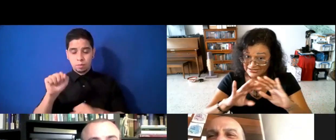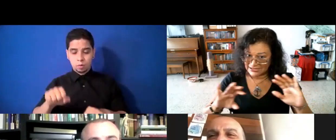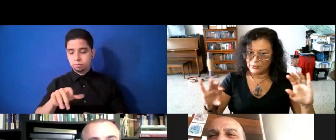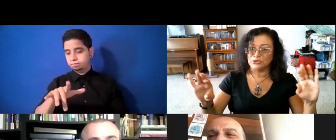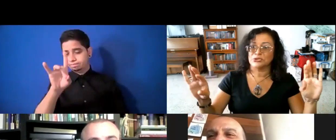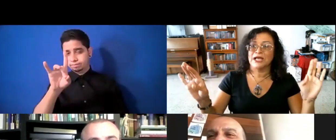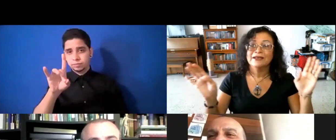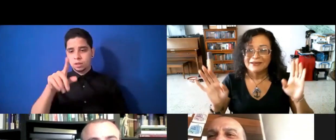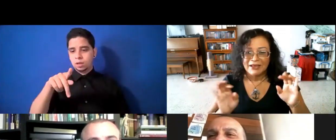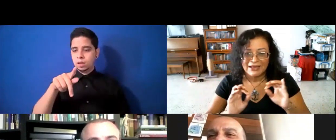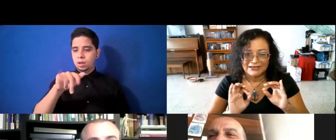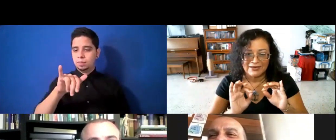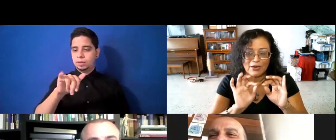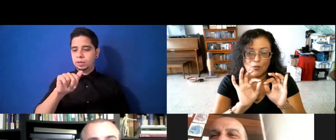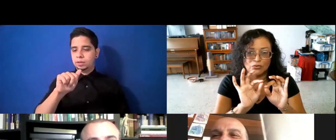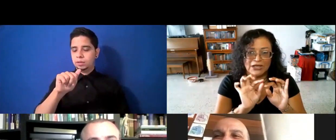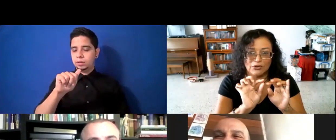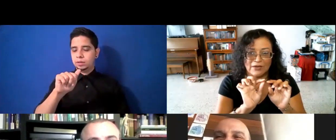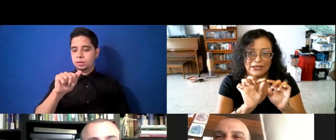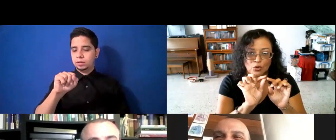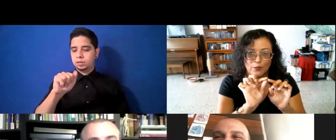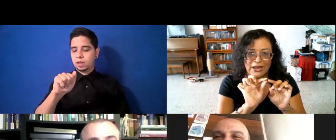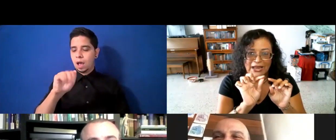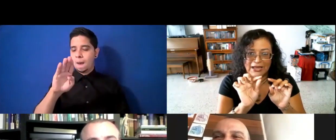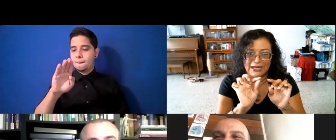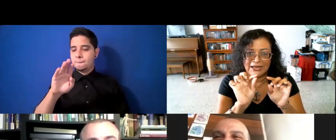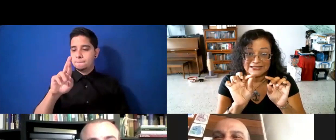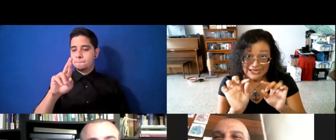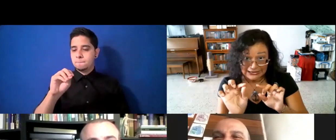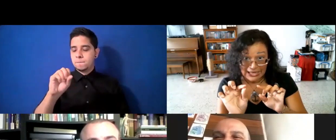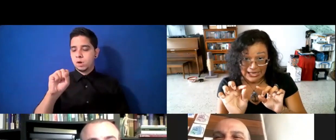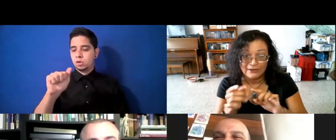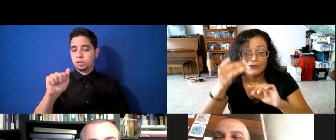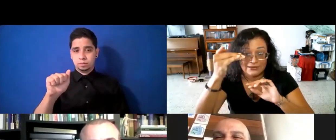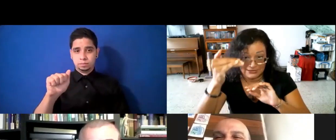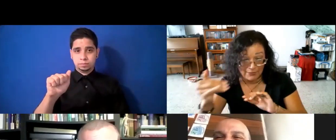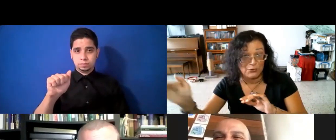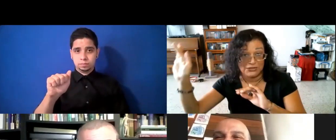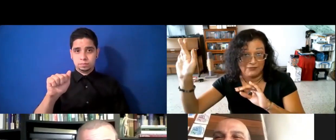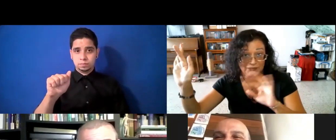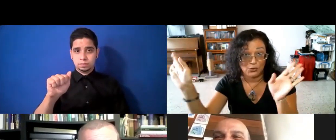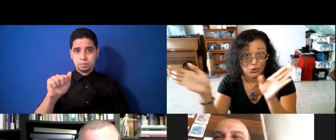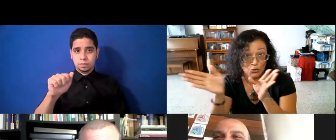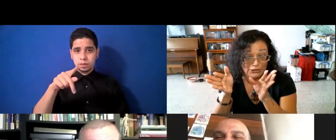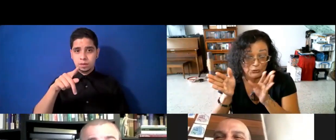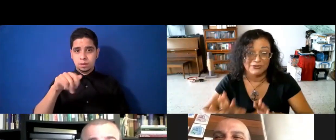Pizabrosa. Así, como usted lo está viendo, P-I-Z-A, Sabrosa, todos los textos.